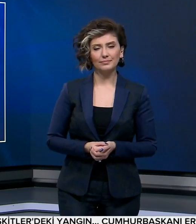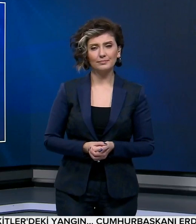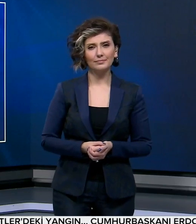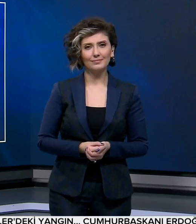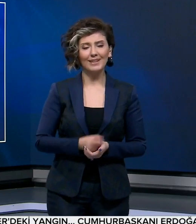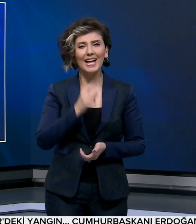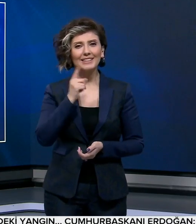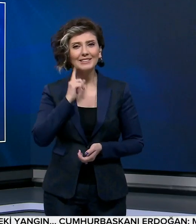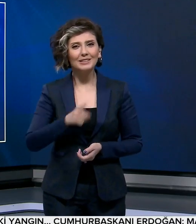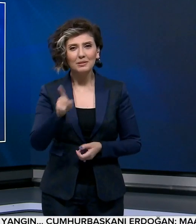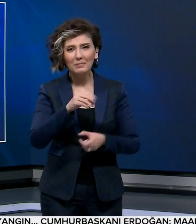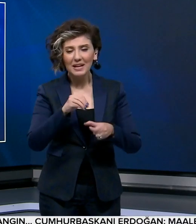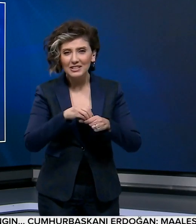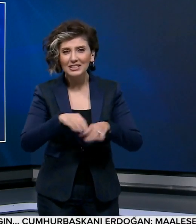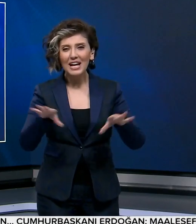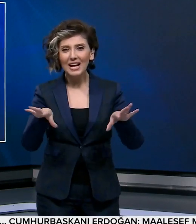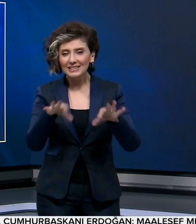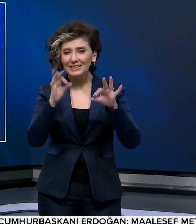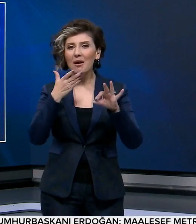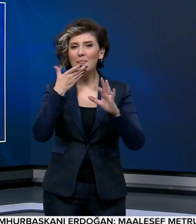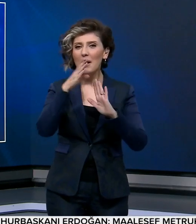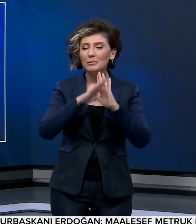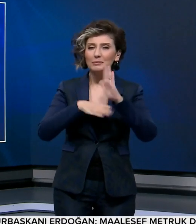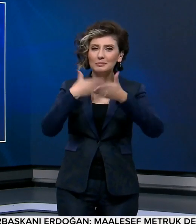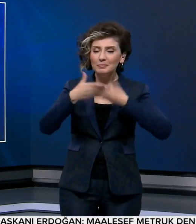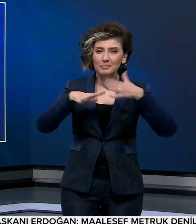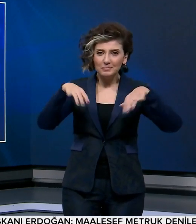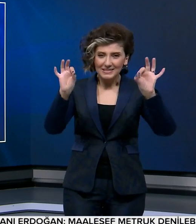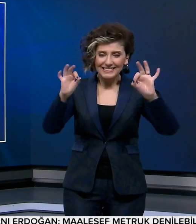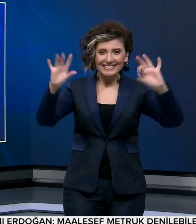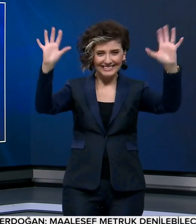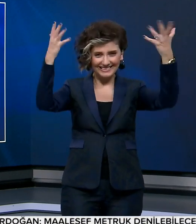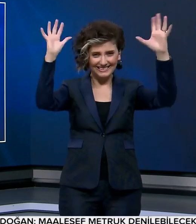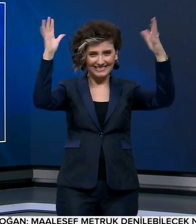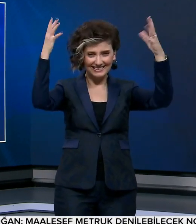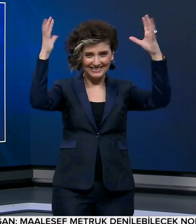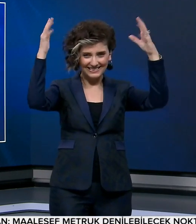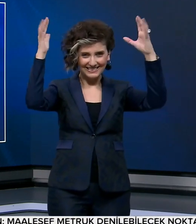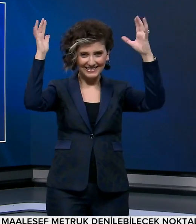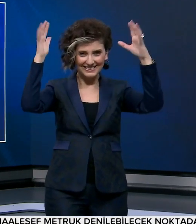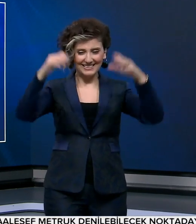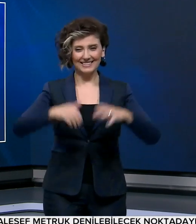İşitme engelliler için hazırladığımız haberlerimizi aktardık. Hoşçakalın.